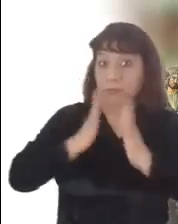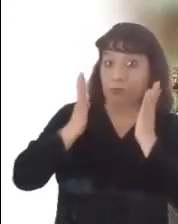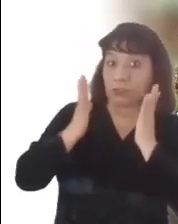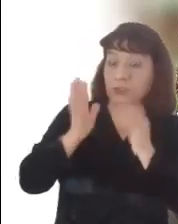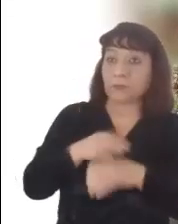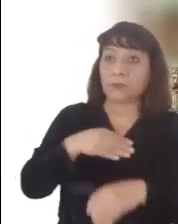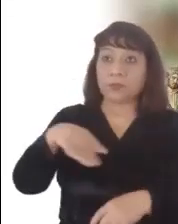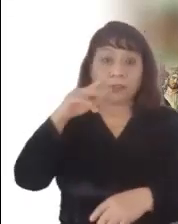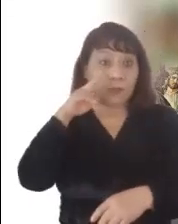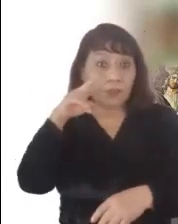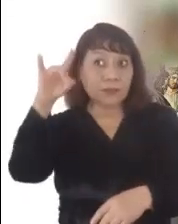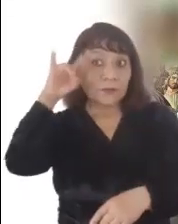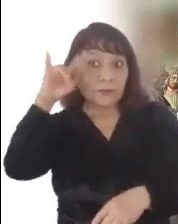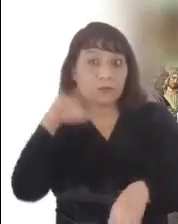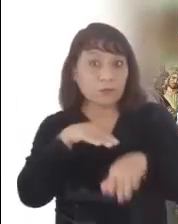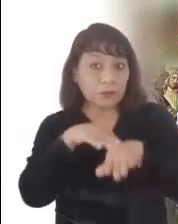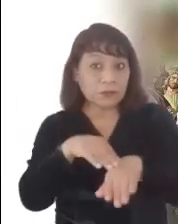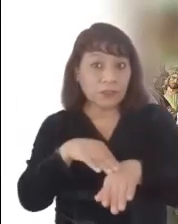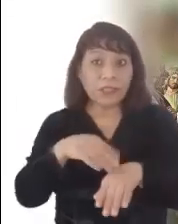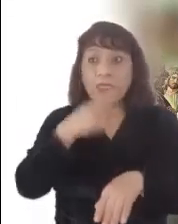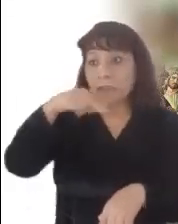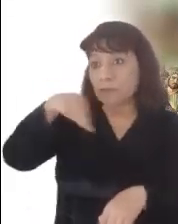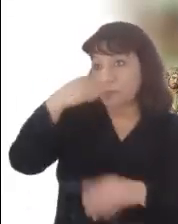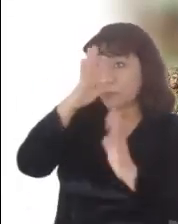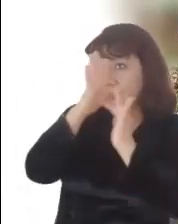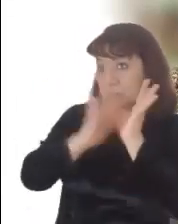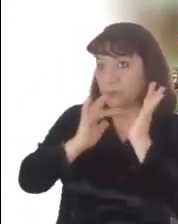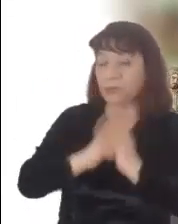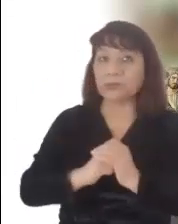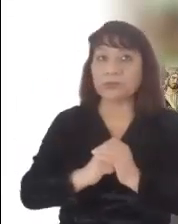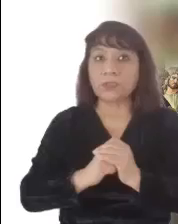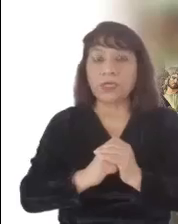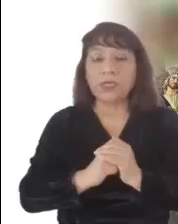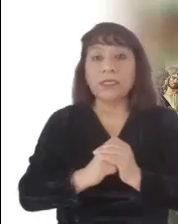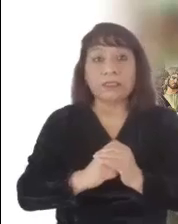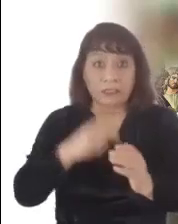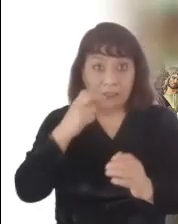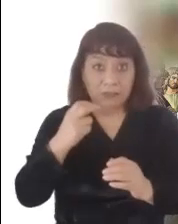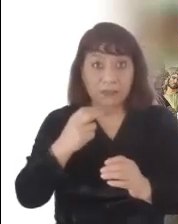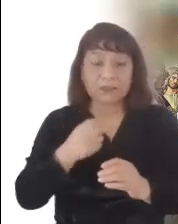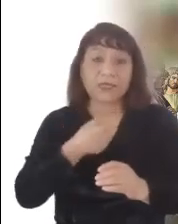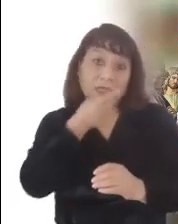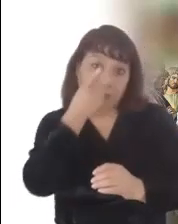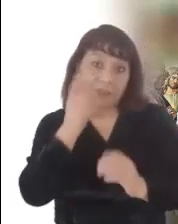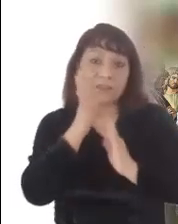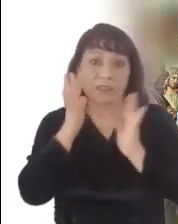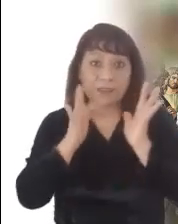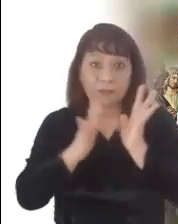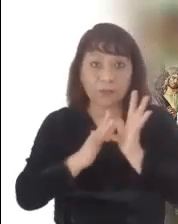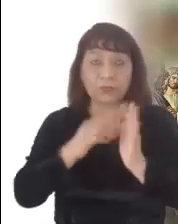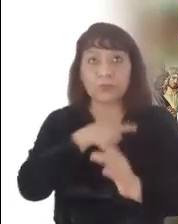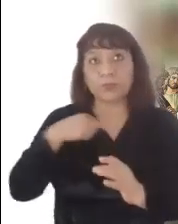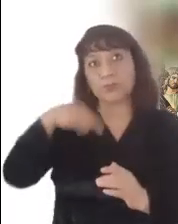hasta los demonios se nos someten en tu nombre. Y las mismas palabras de Jesús hacen un recuento de los prodigios